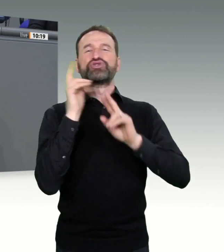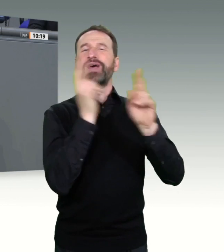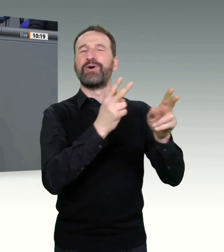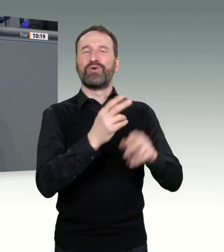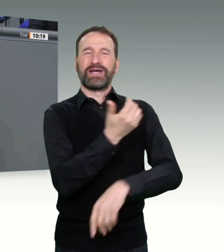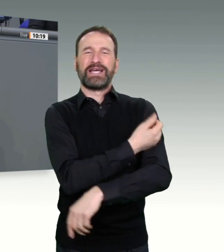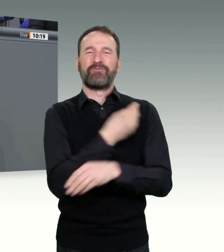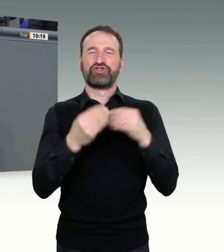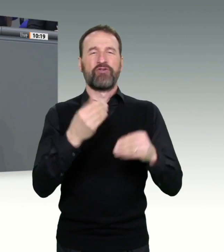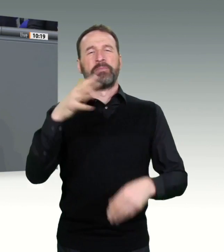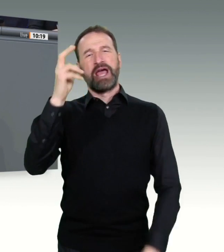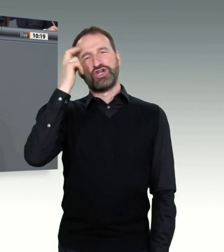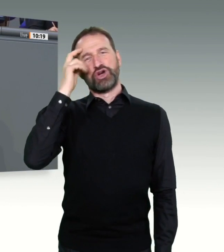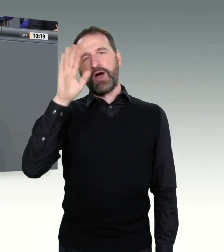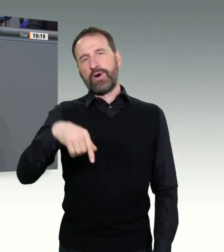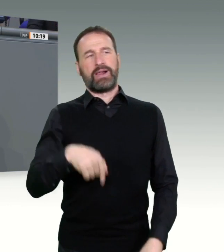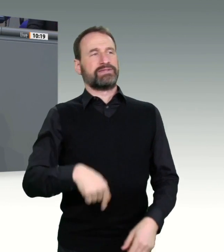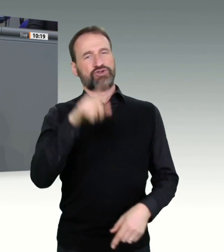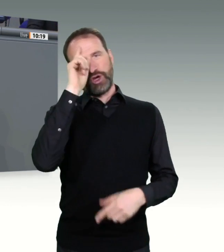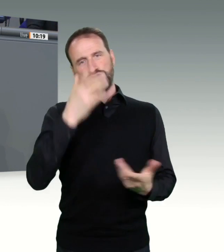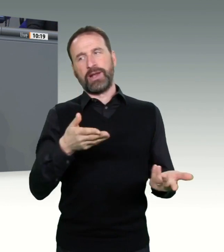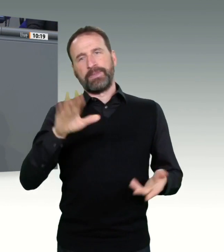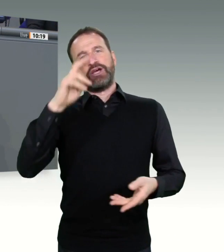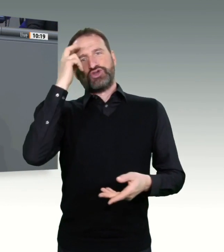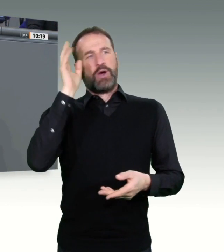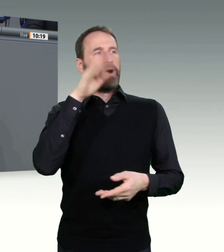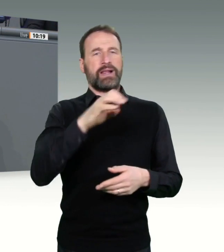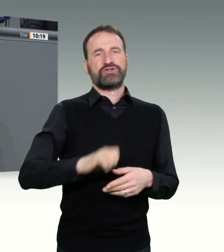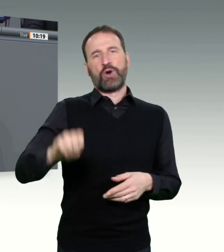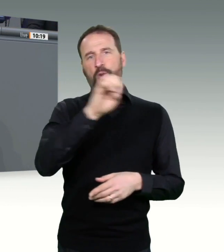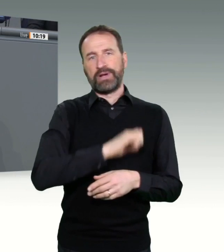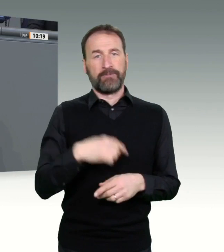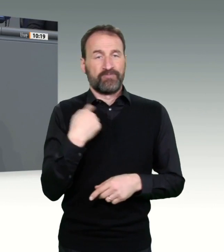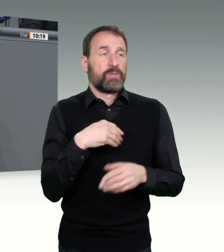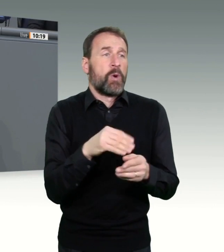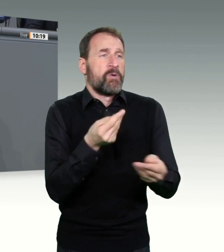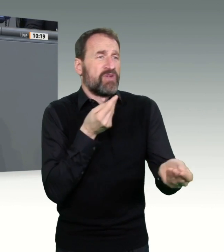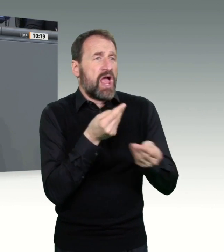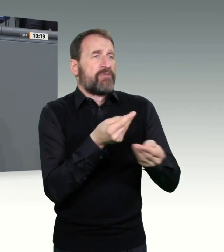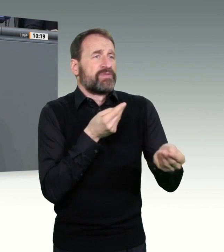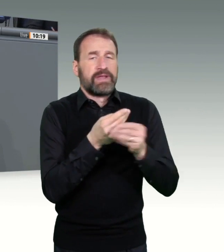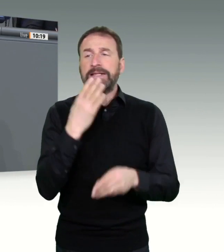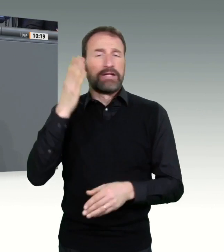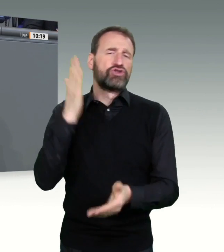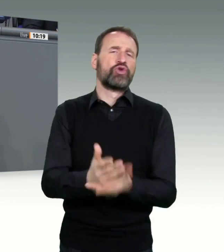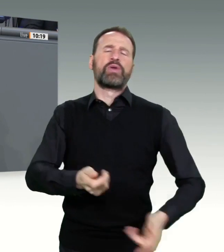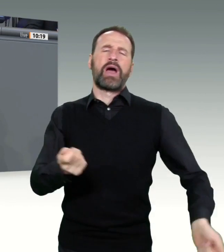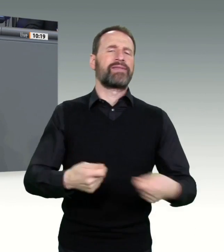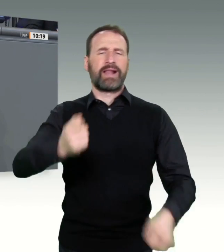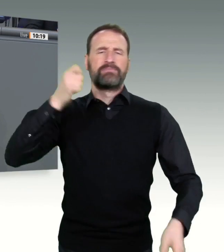haben, hat Israel schon gehandelt. Außerdem, und das ist der entscheidende Punkt, sind Länder wie Israel bei der